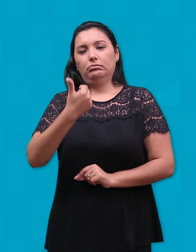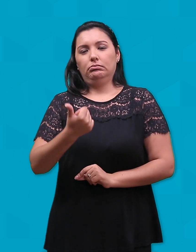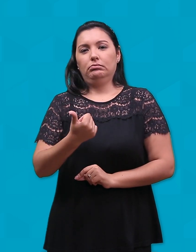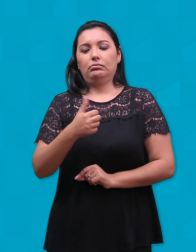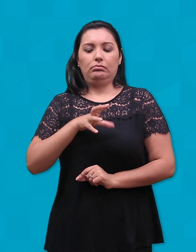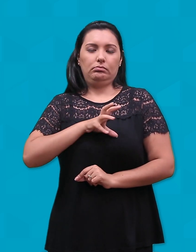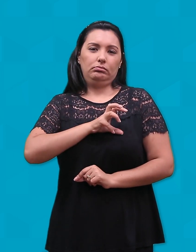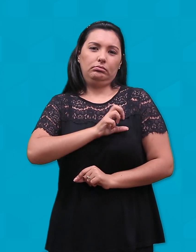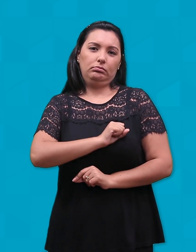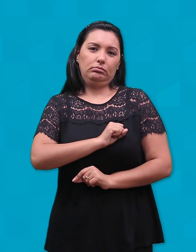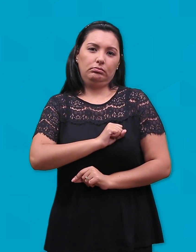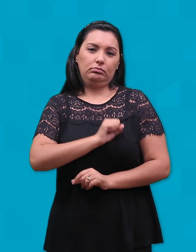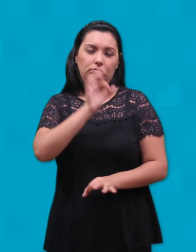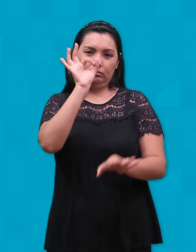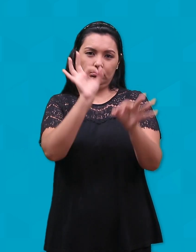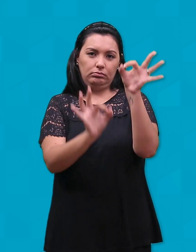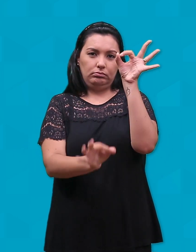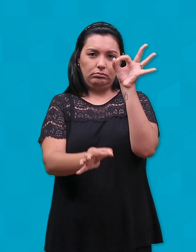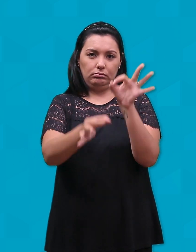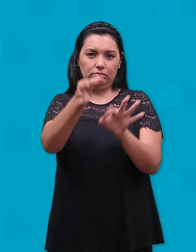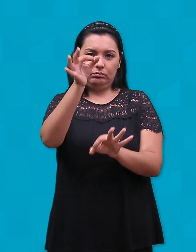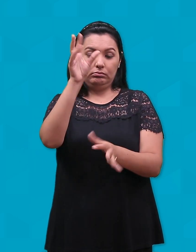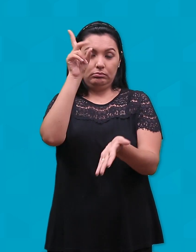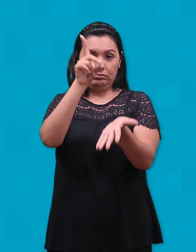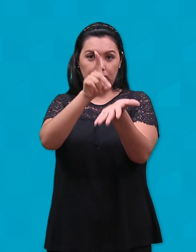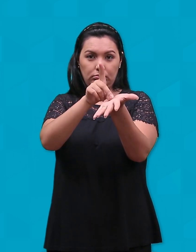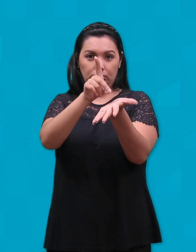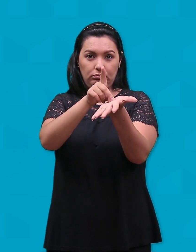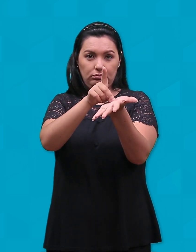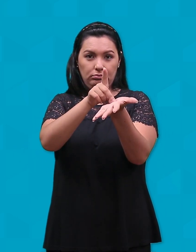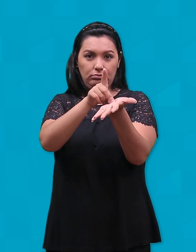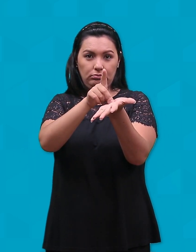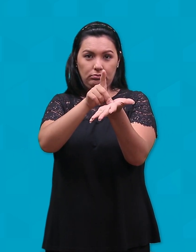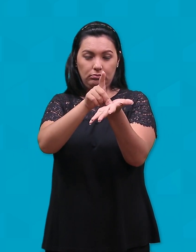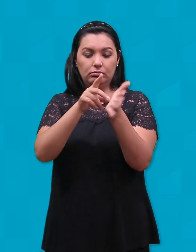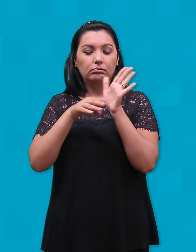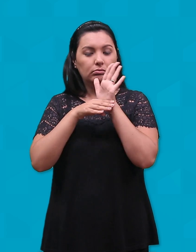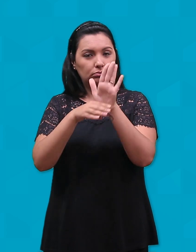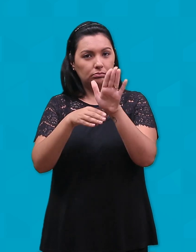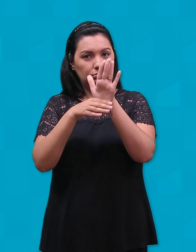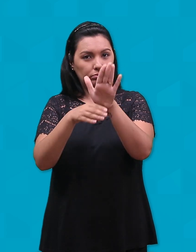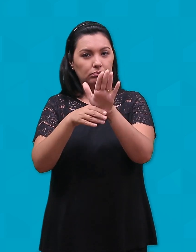amor, a justiça, a verdade, a solidariedade, a paz.